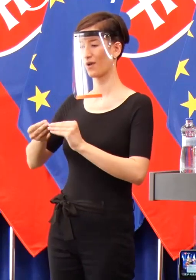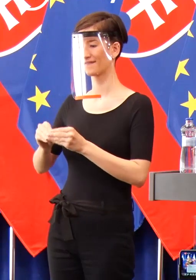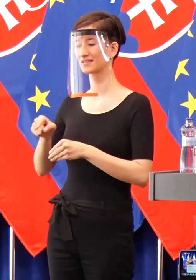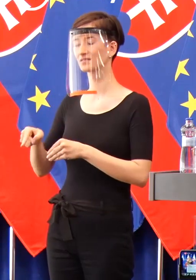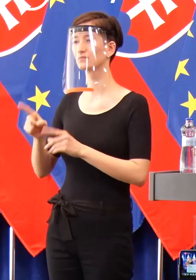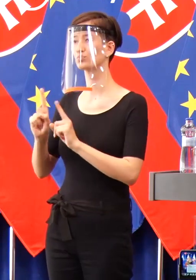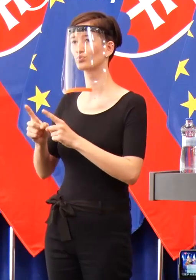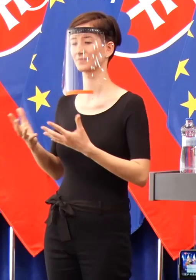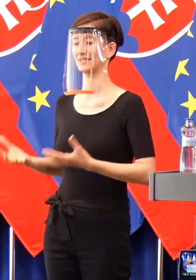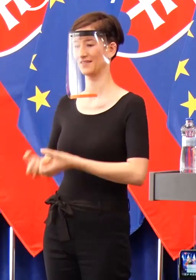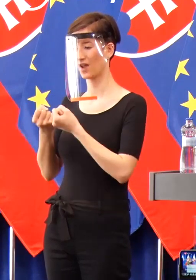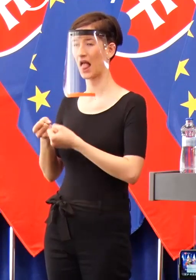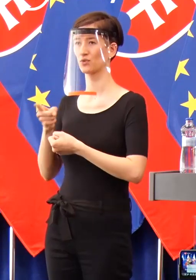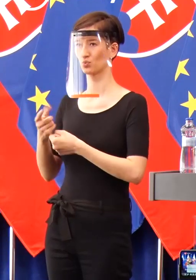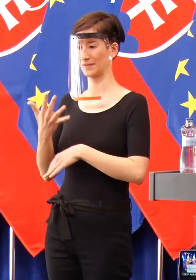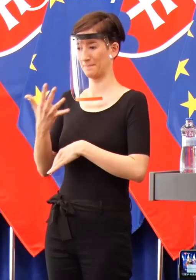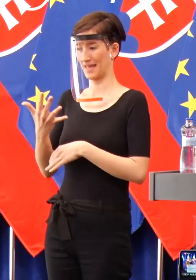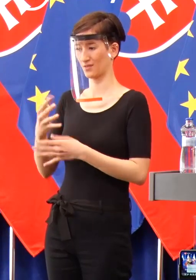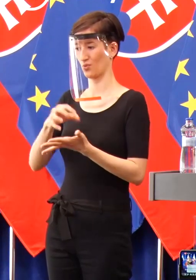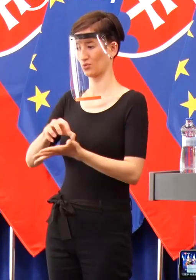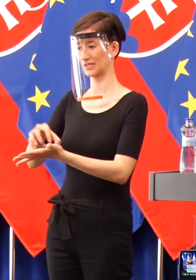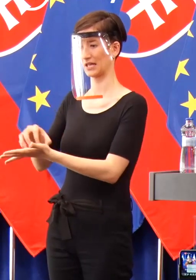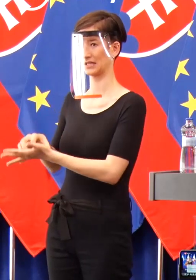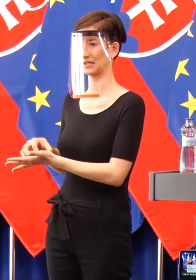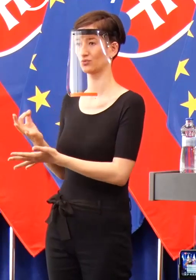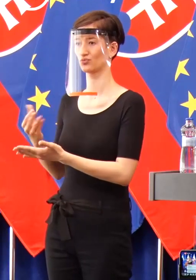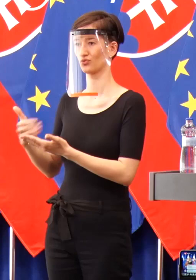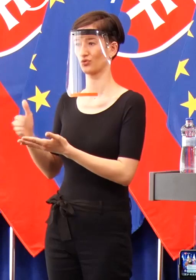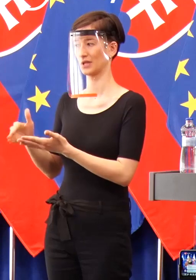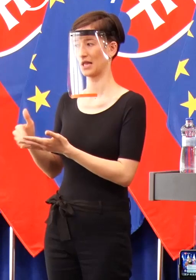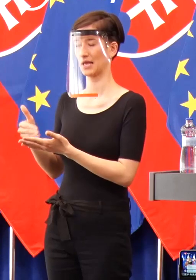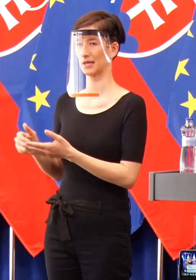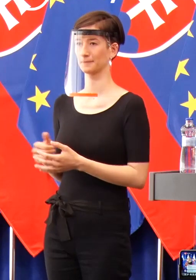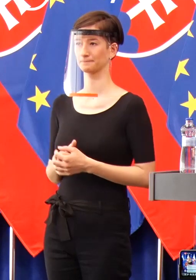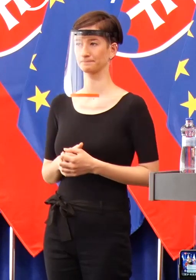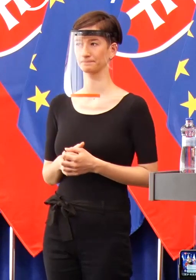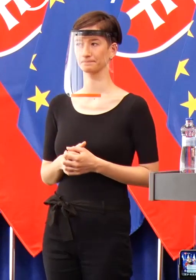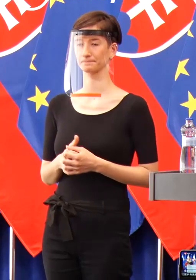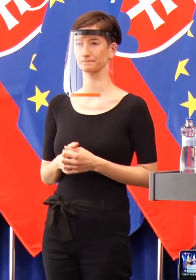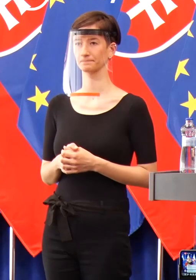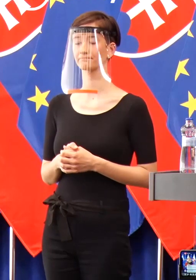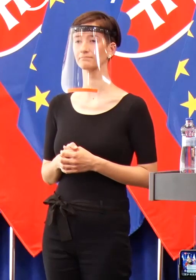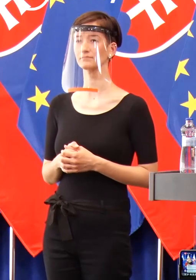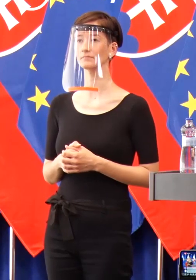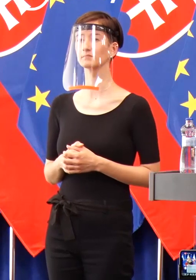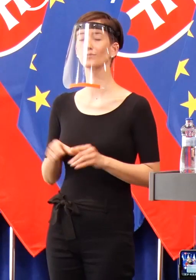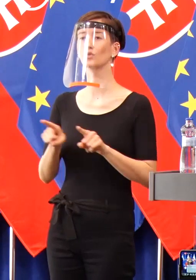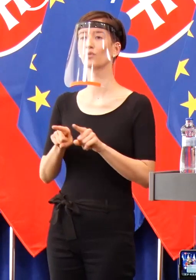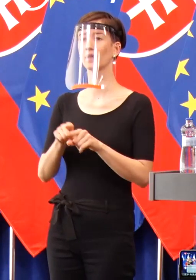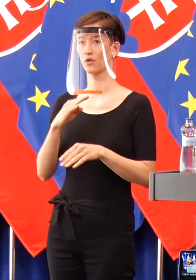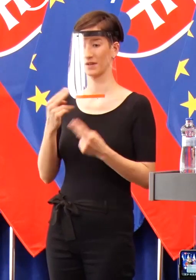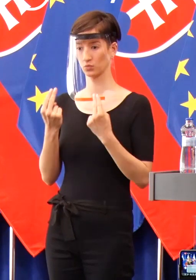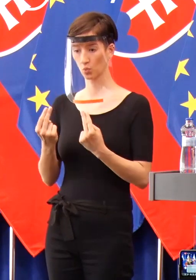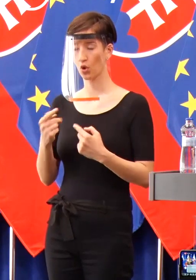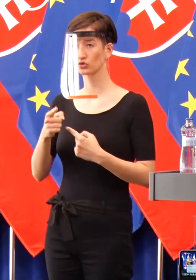zvládnuť týchto 5 osad. A taktiež podľa toho, akým spôsobom budú ľudia